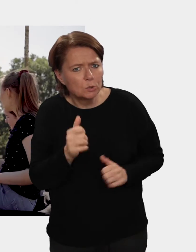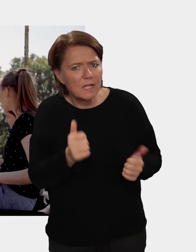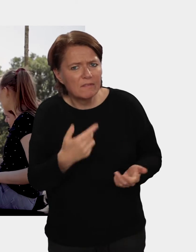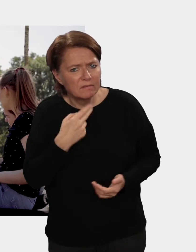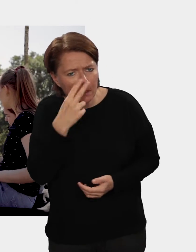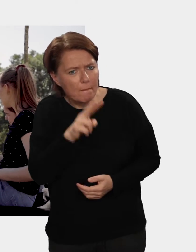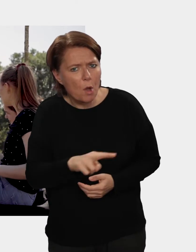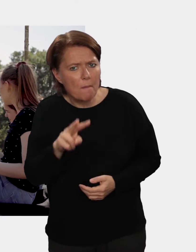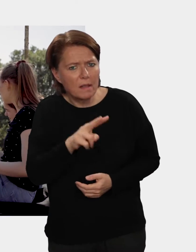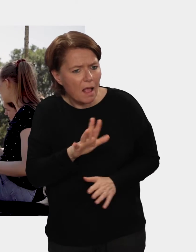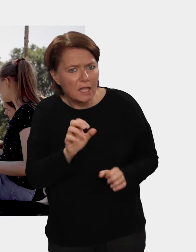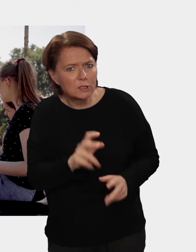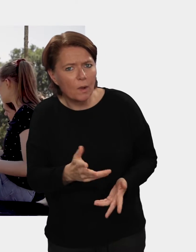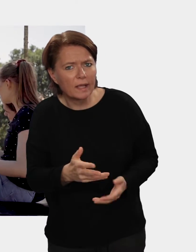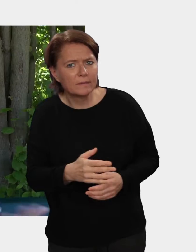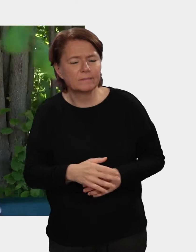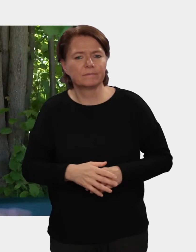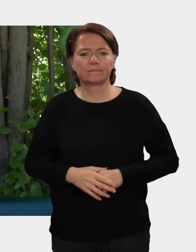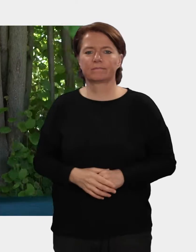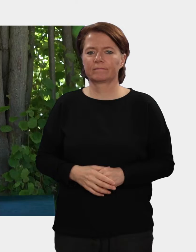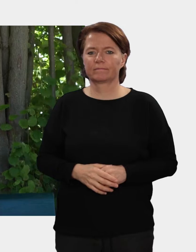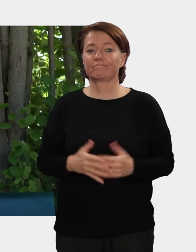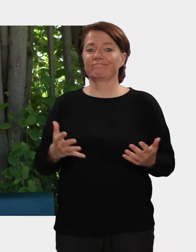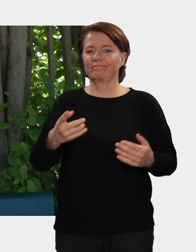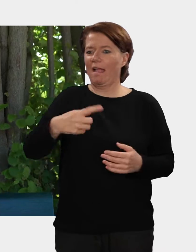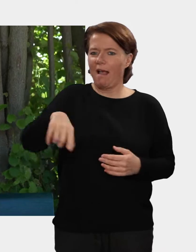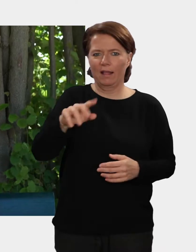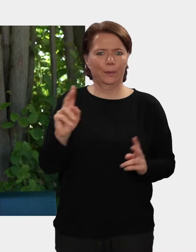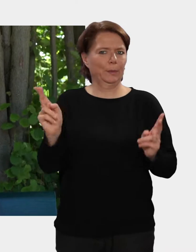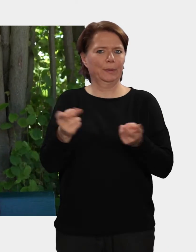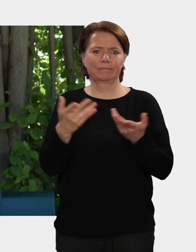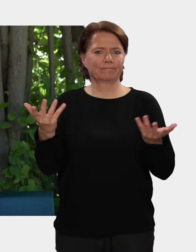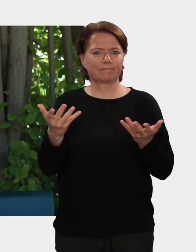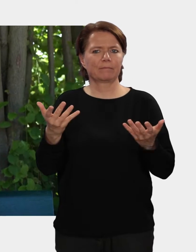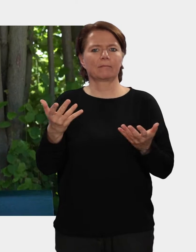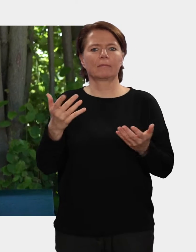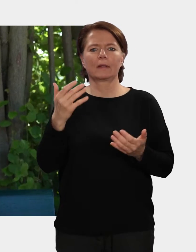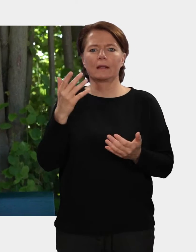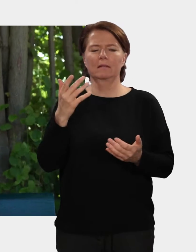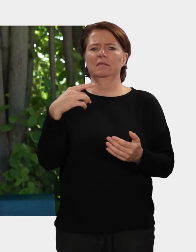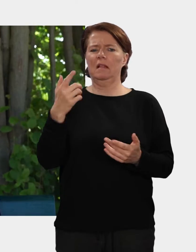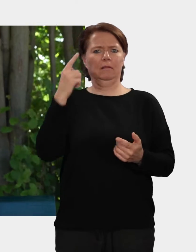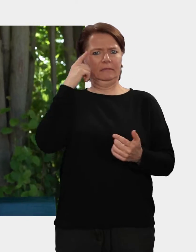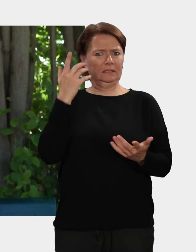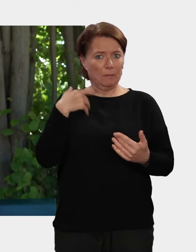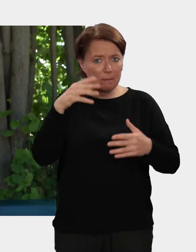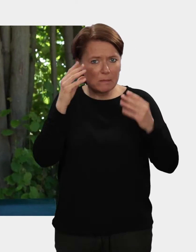habe das hier schon länger beobachtet. Alle so miteinander verbindet ist am Ende, dass sie nicht genau wissen, was mache ich denn eigentlich, wenn ich